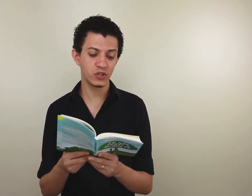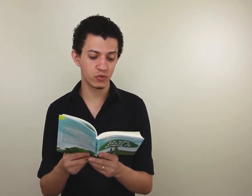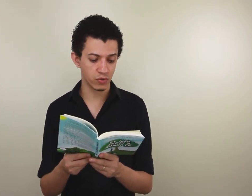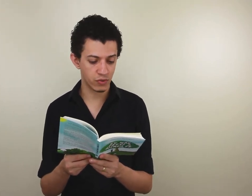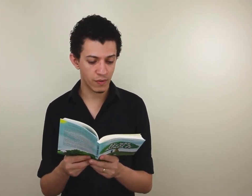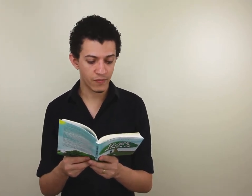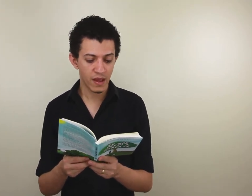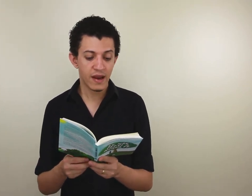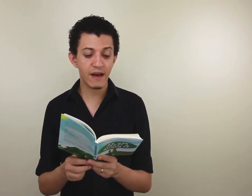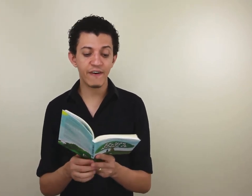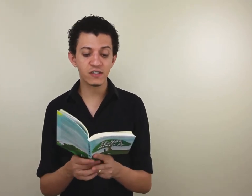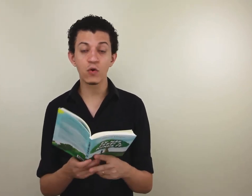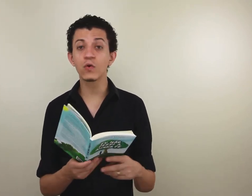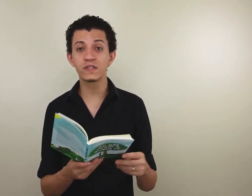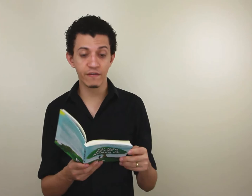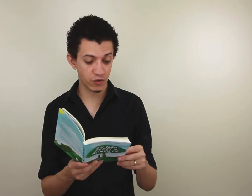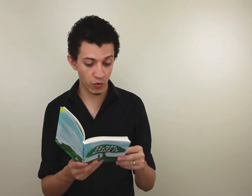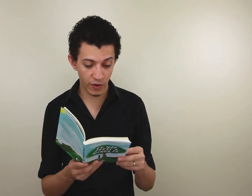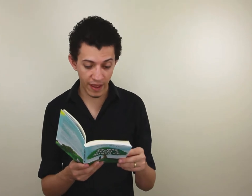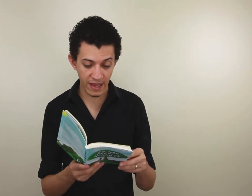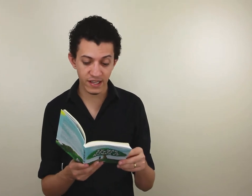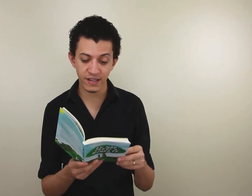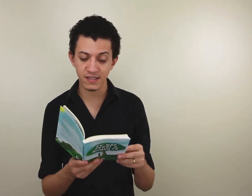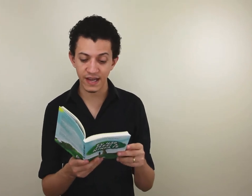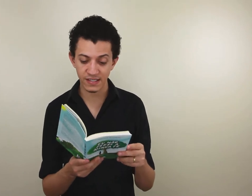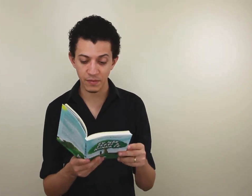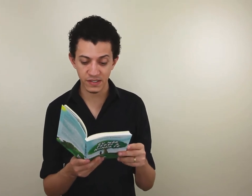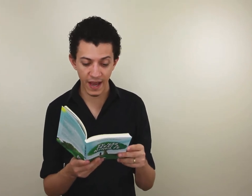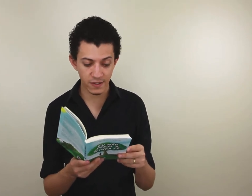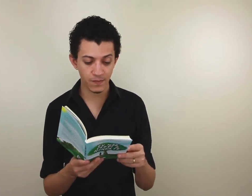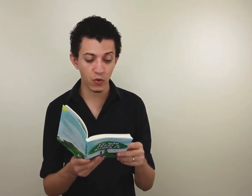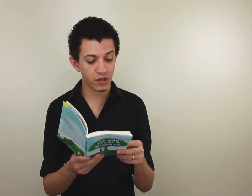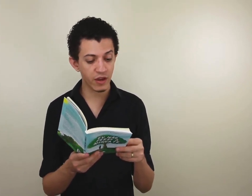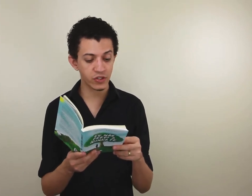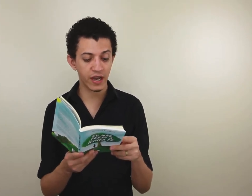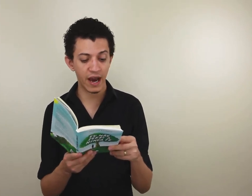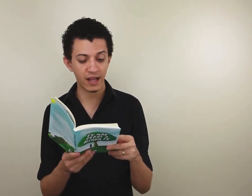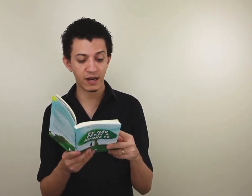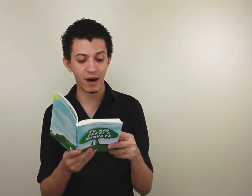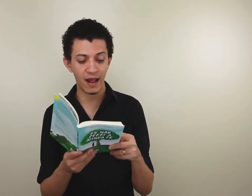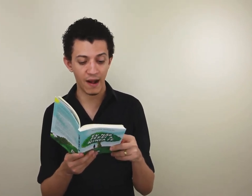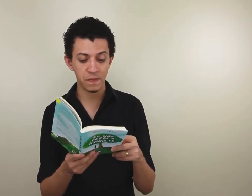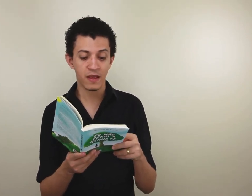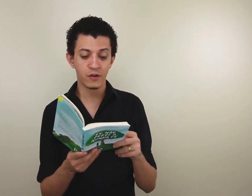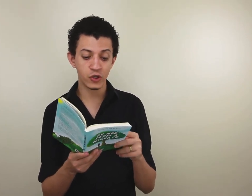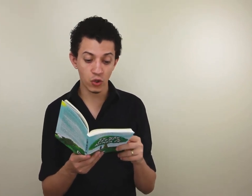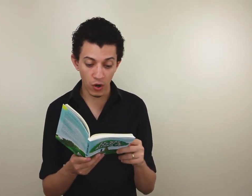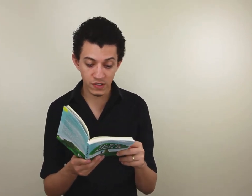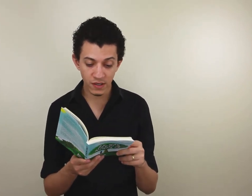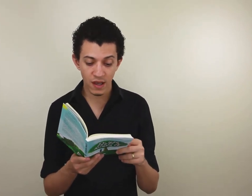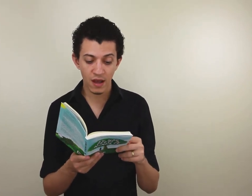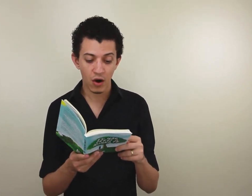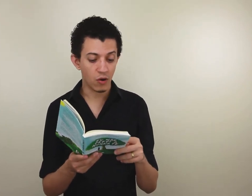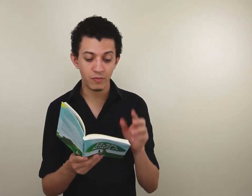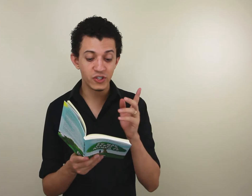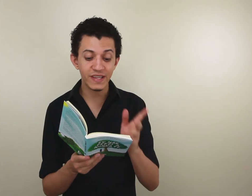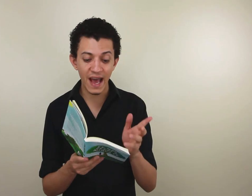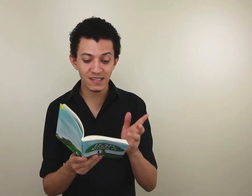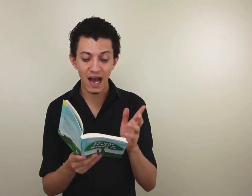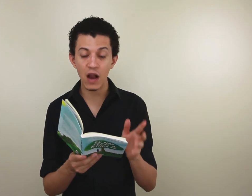Instituto. Na fase conclusiva do Escrita de Sinais Sem Mistérios, o trio chegaram a trabalhar de 10 a